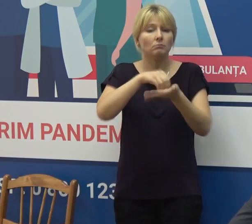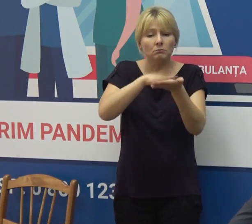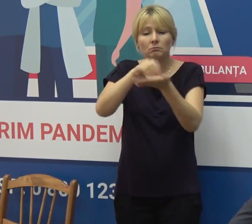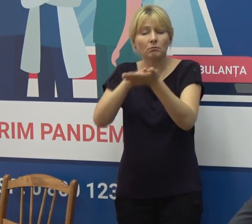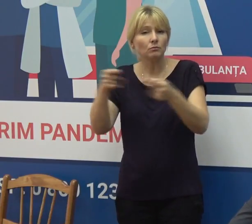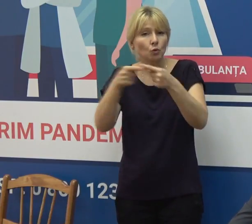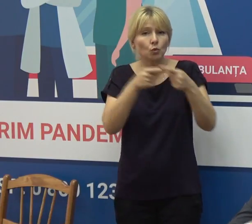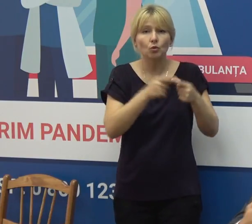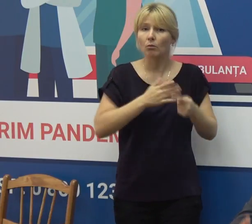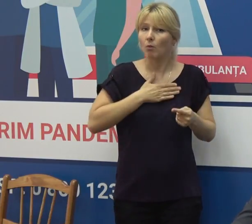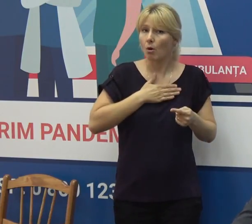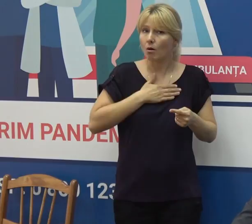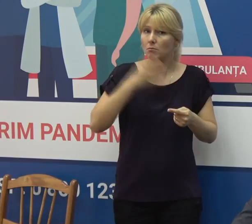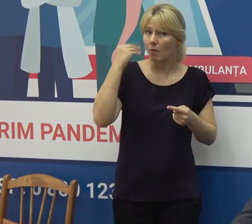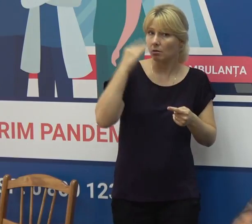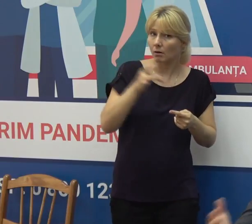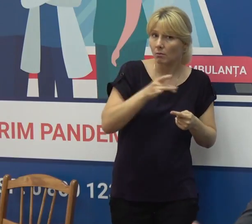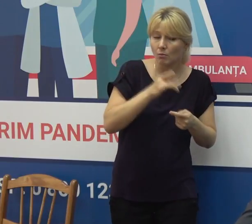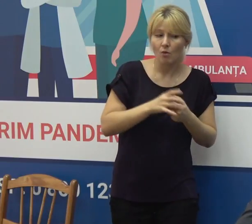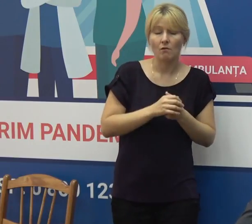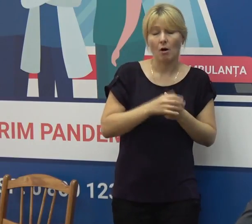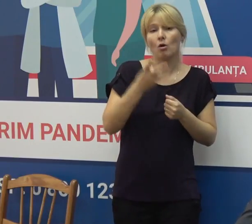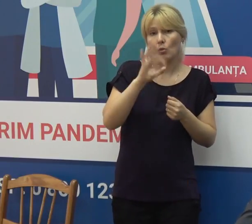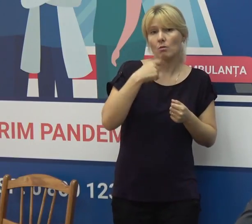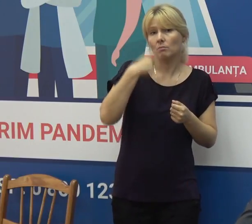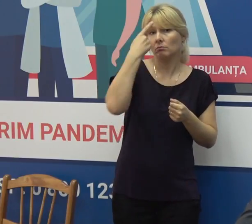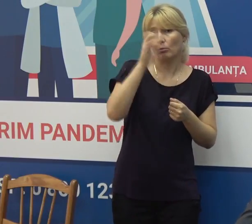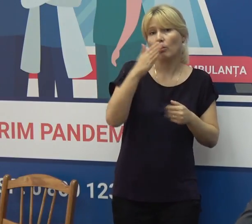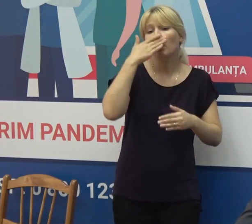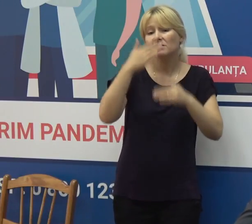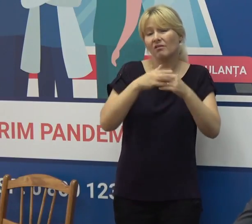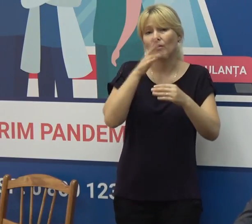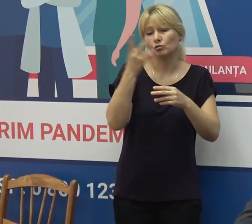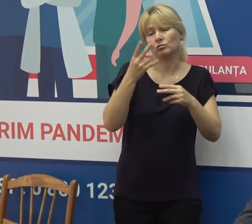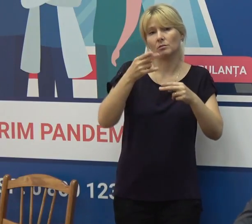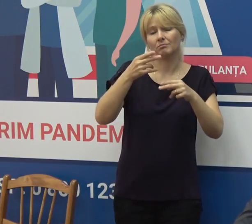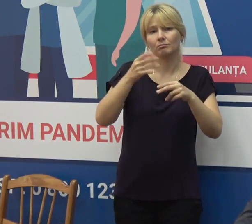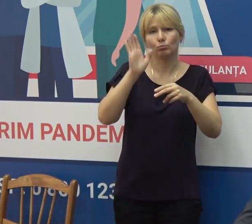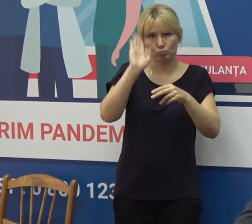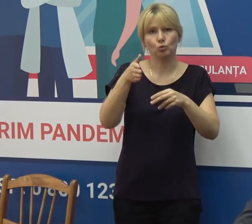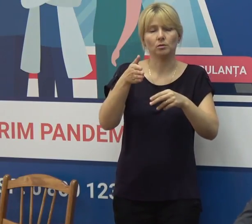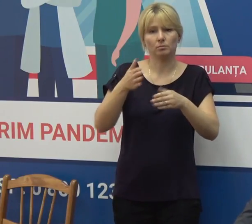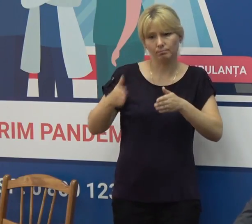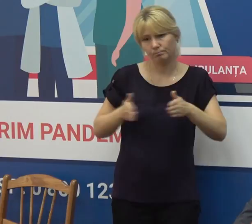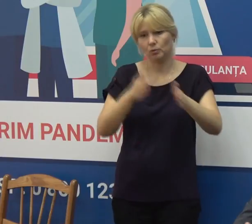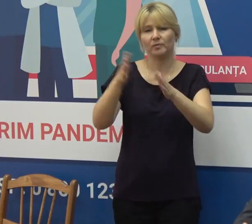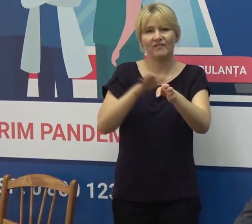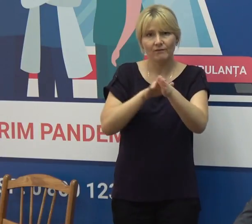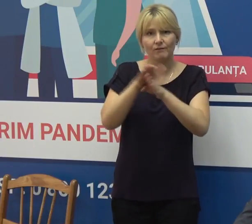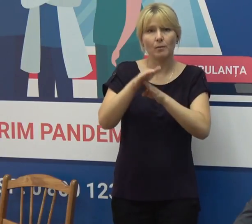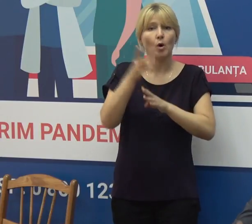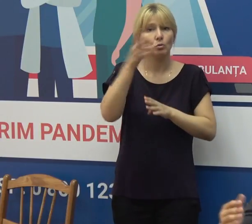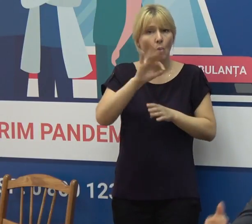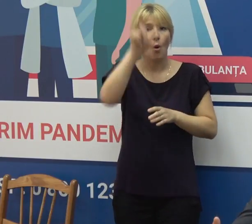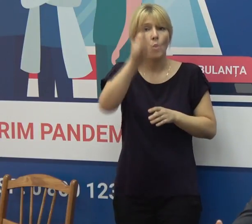partea noastră, menționăm că, și va fi finalizat în cel mai scurt timp, menționăm că nu avem semnare de la